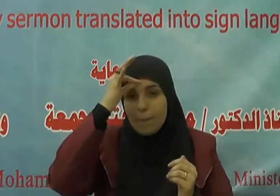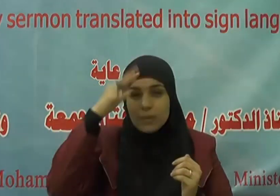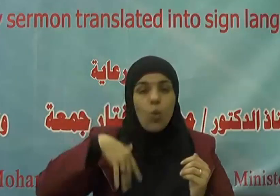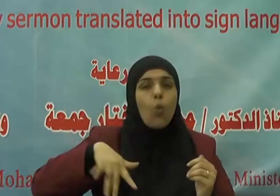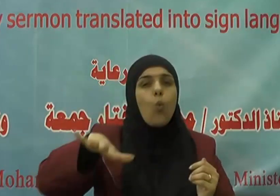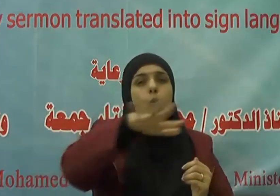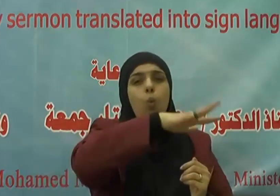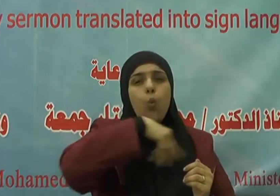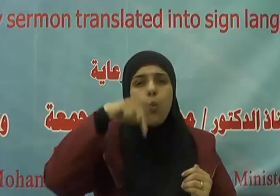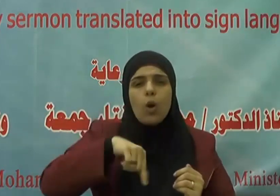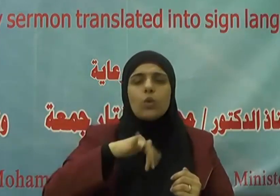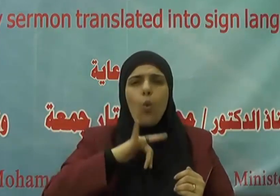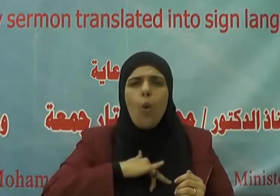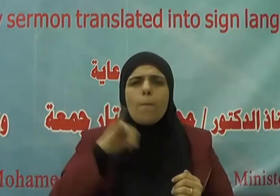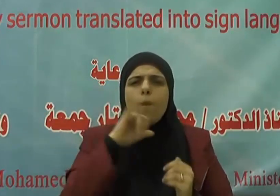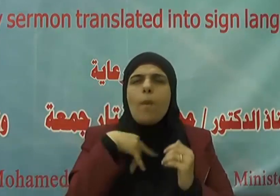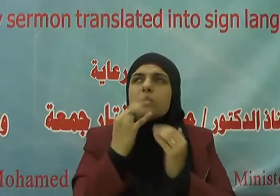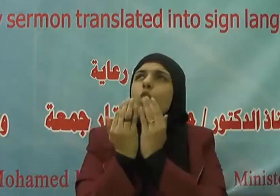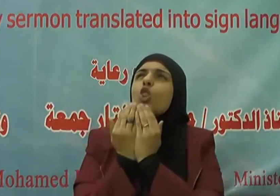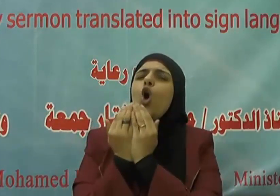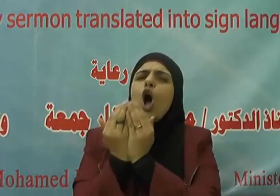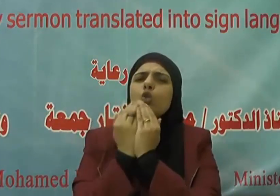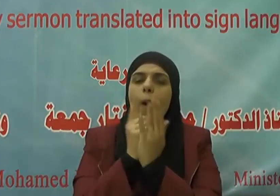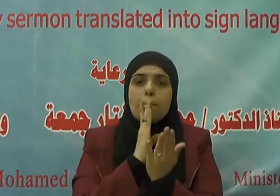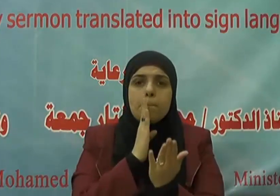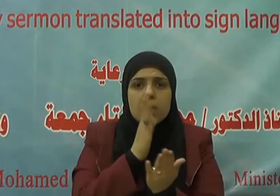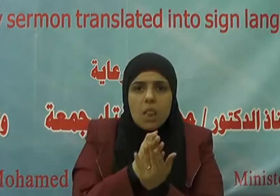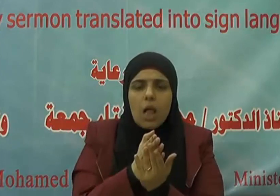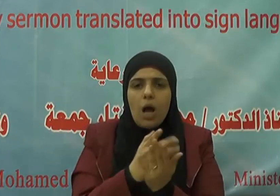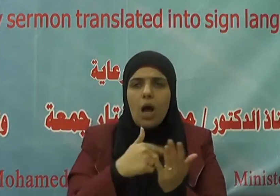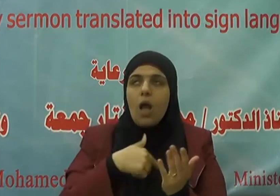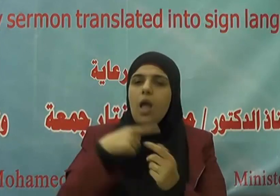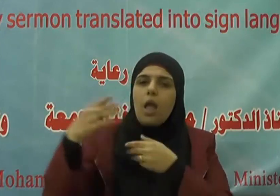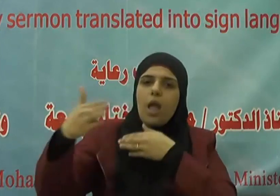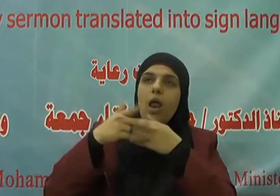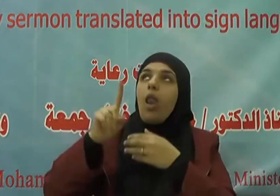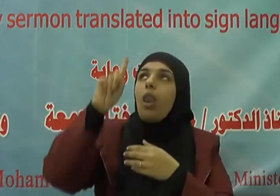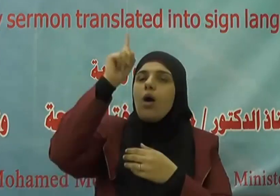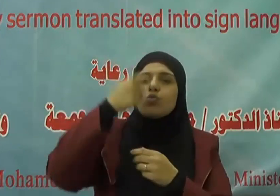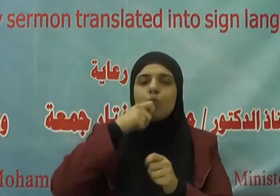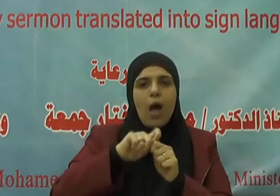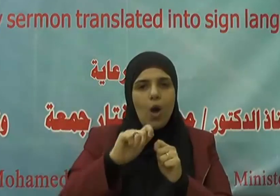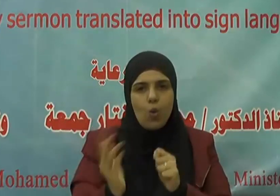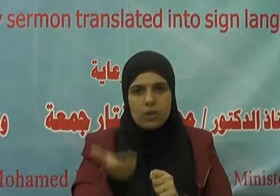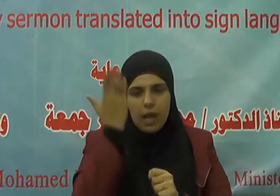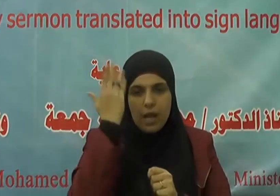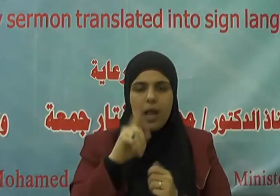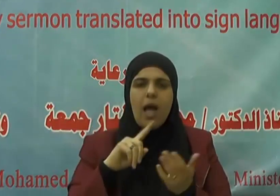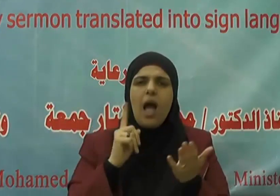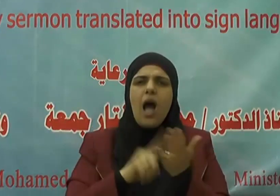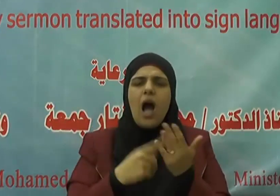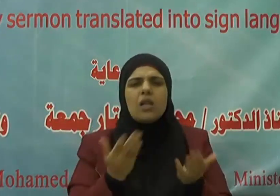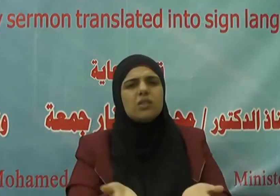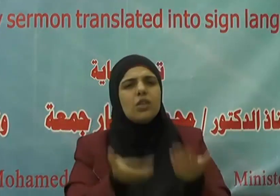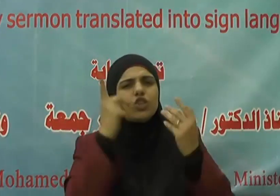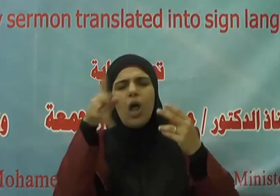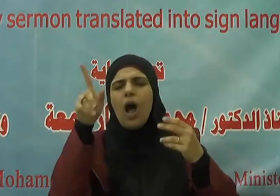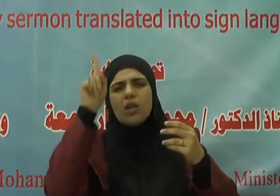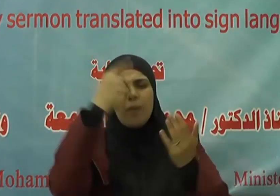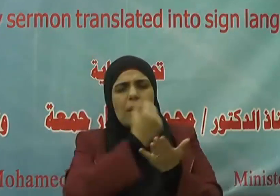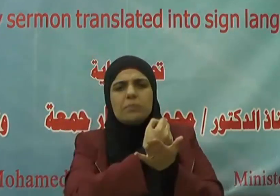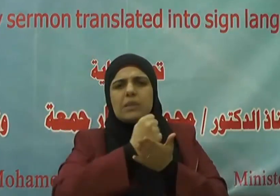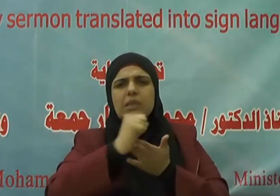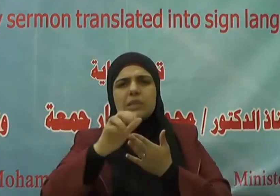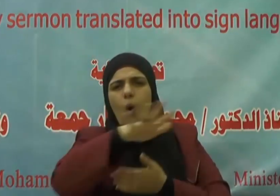جميعا إلى التضرع بصدق إلى الله عز وجل أن يرفع البلاء